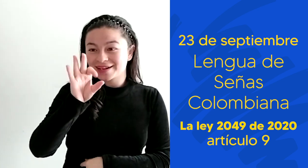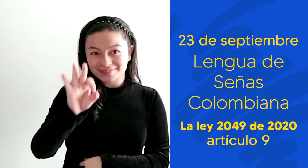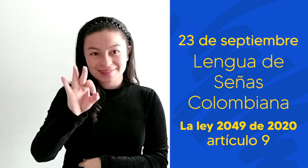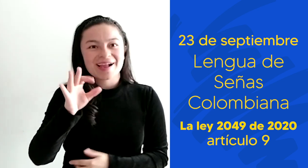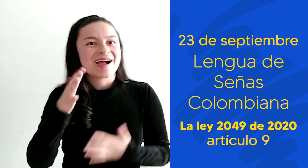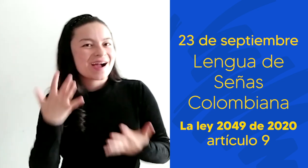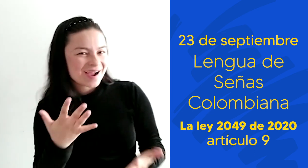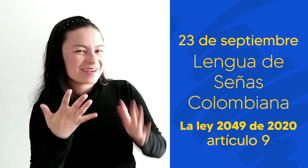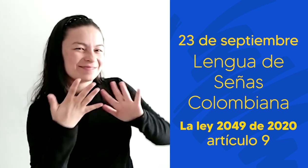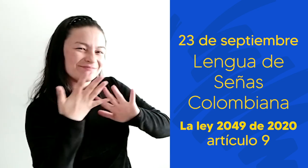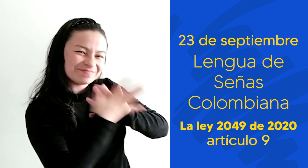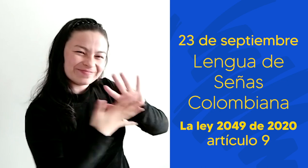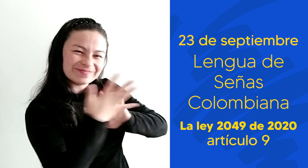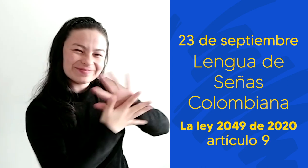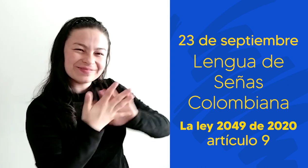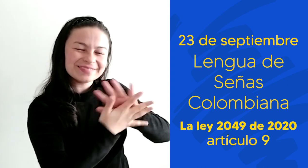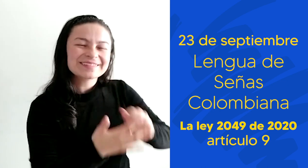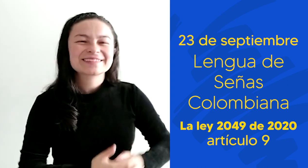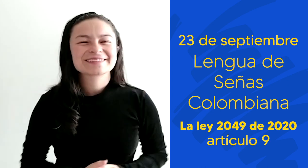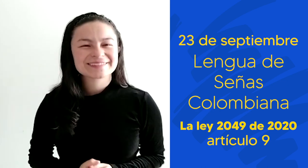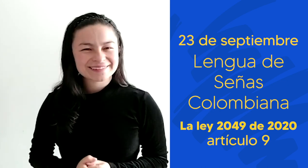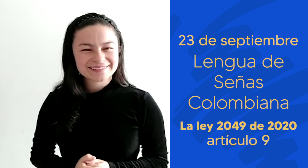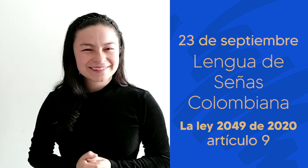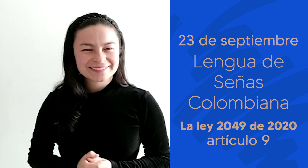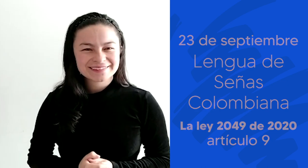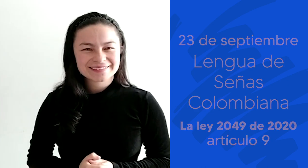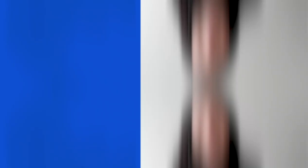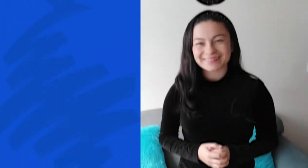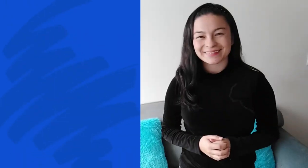23 de septiembre como el Día Nacional de la Lengua de Señas.